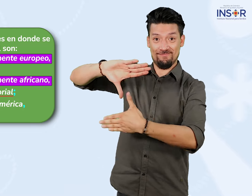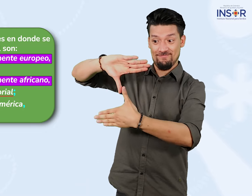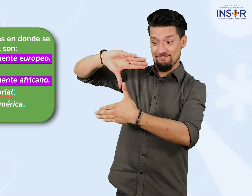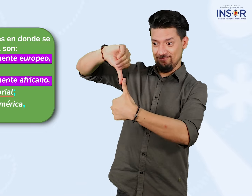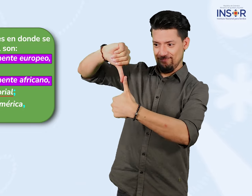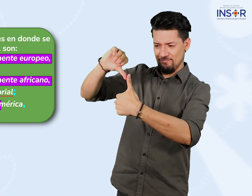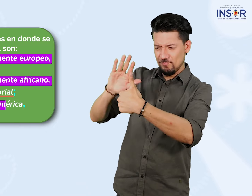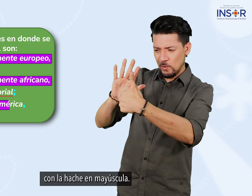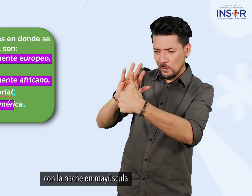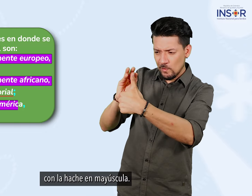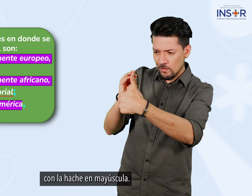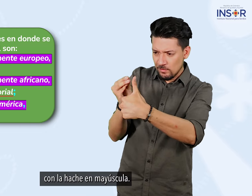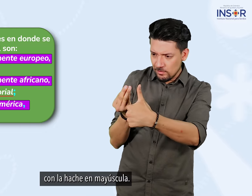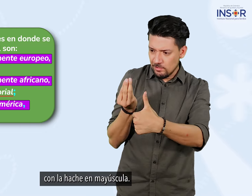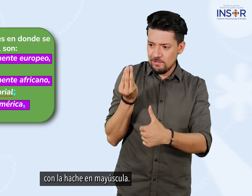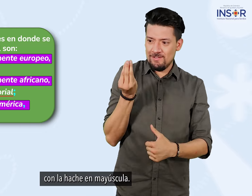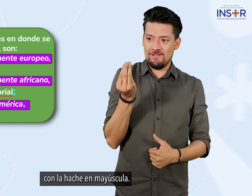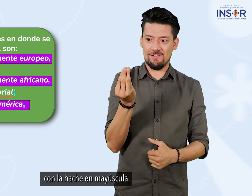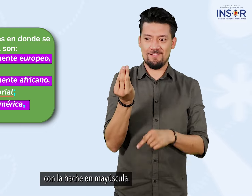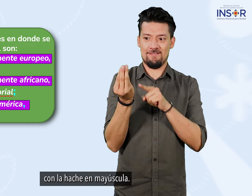Honduras con la H mayúscula